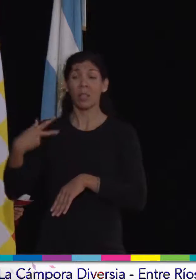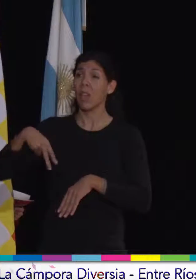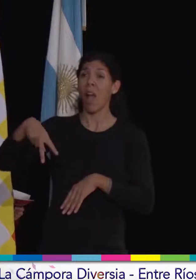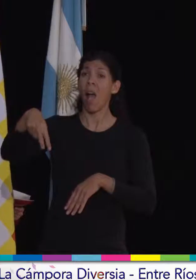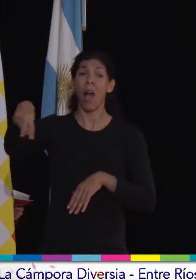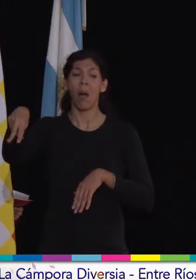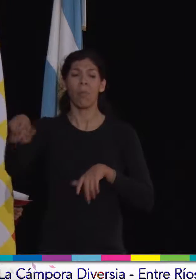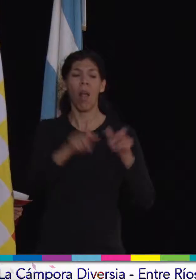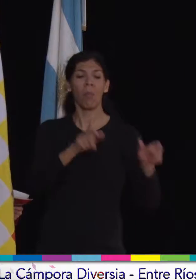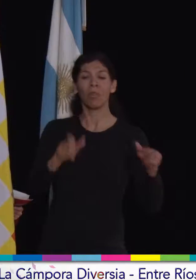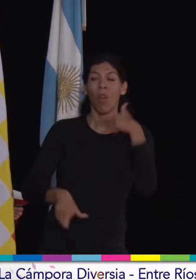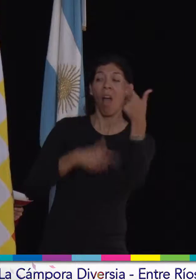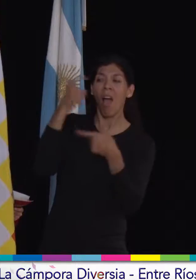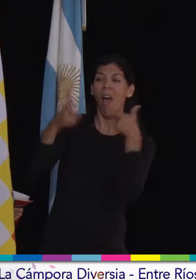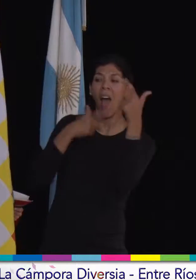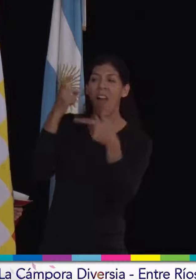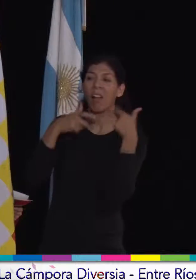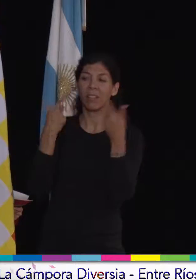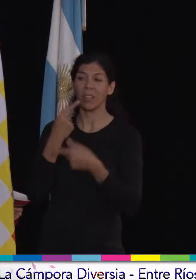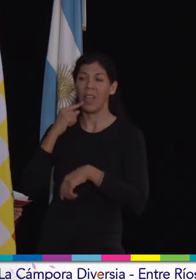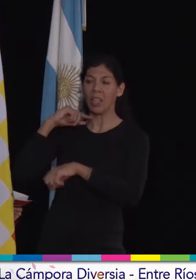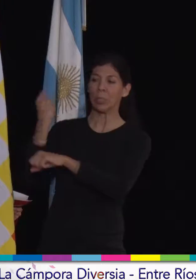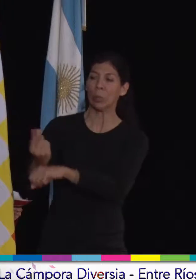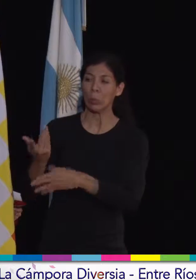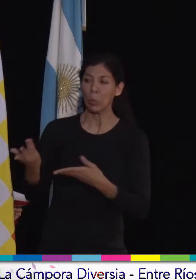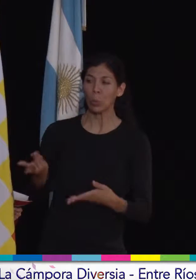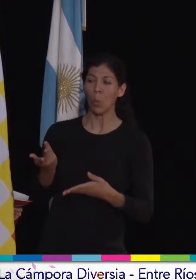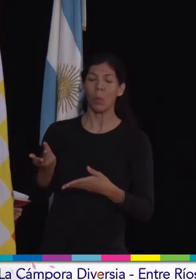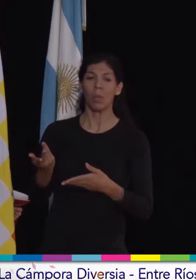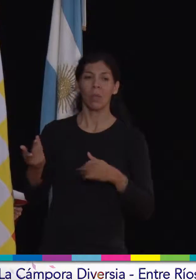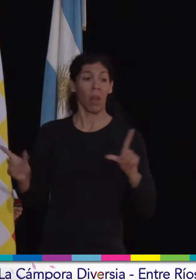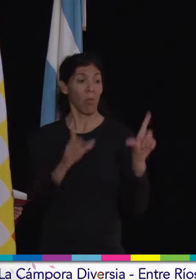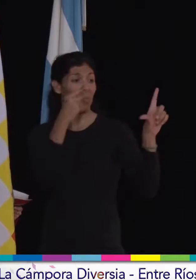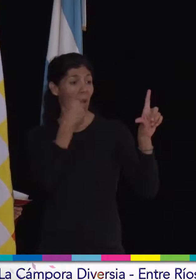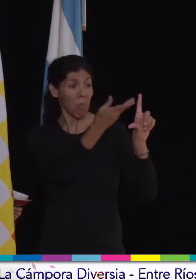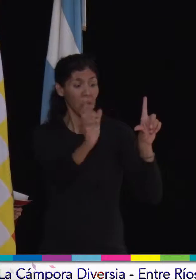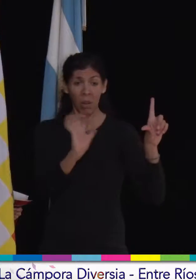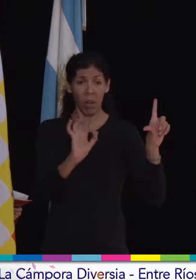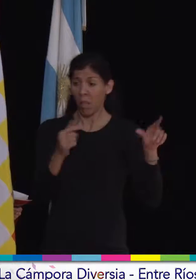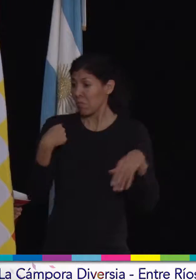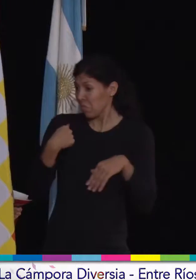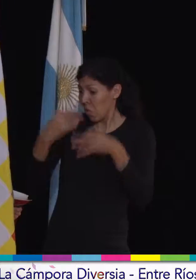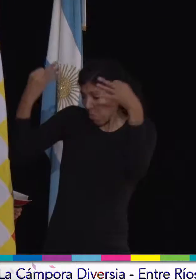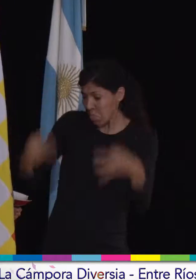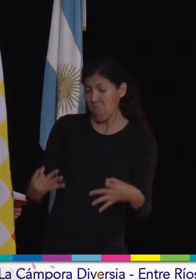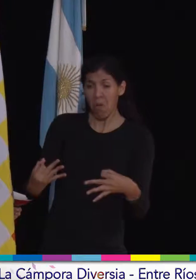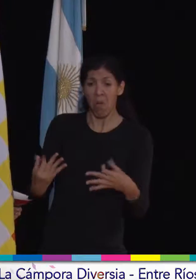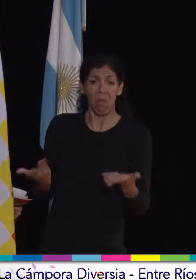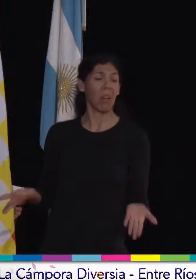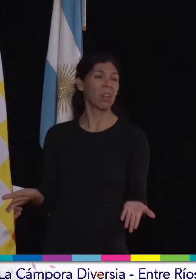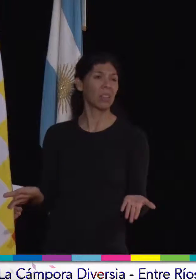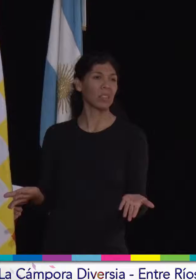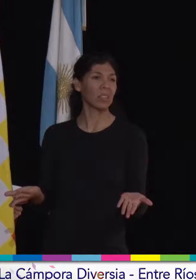burlen y se te rían. O inclusive te insulten. Sabiendo que yo soy una mina correcta. Que no juego a nadie. Que